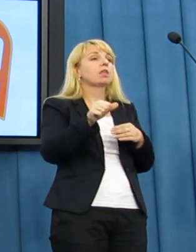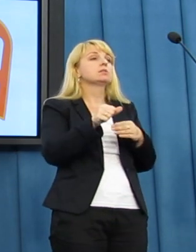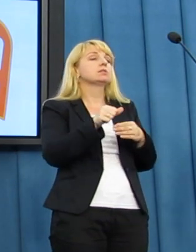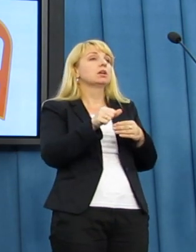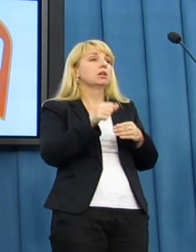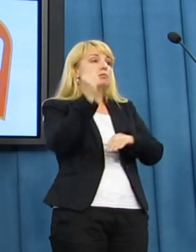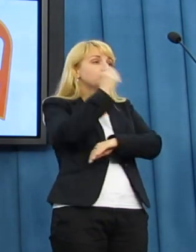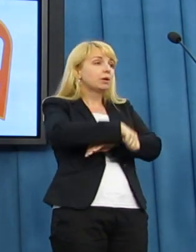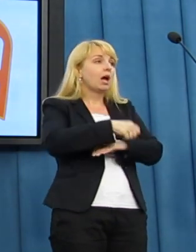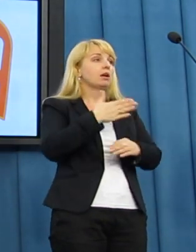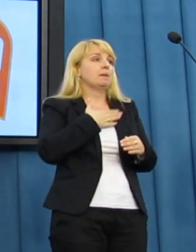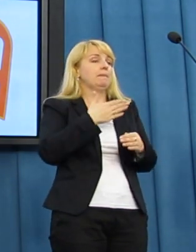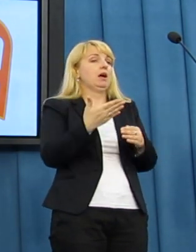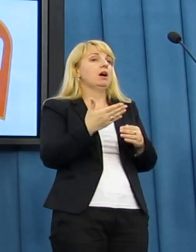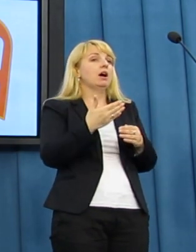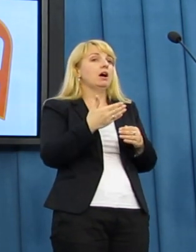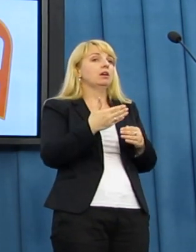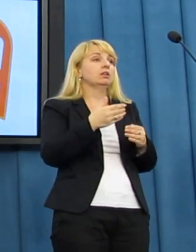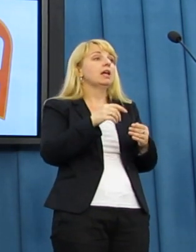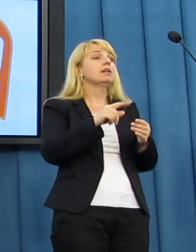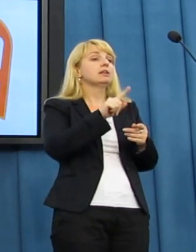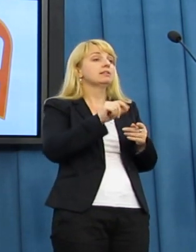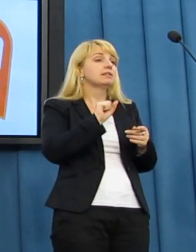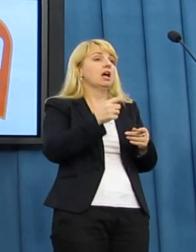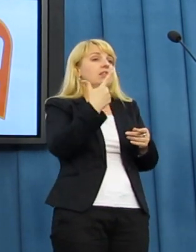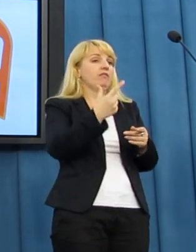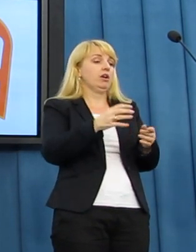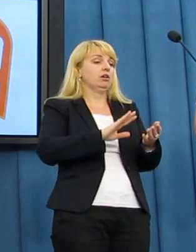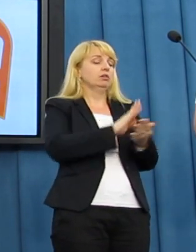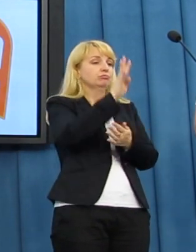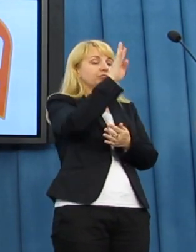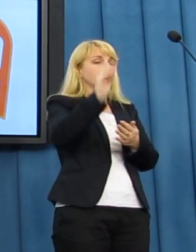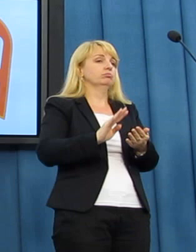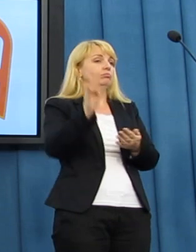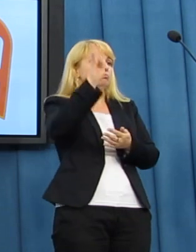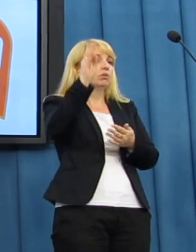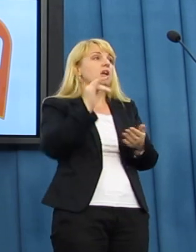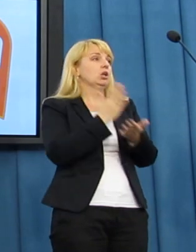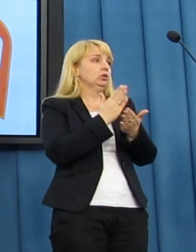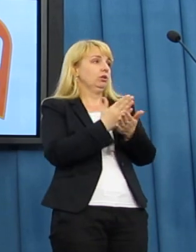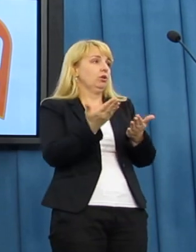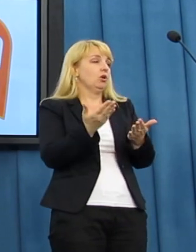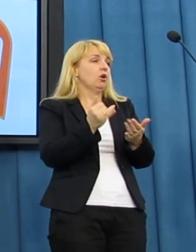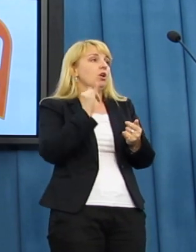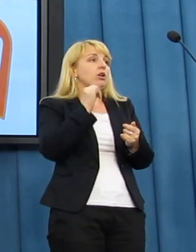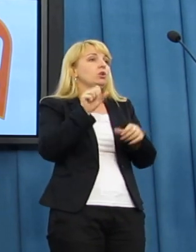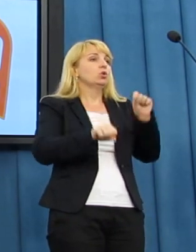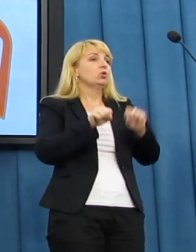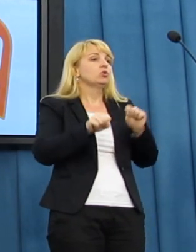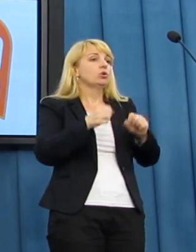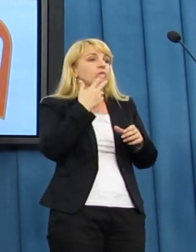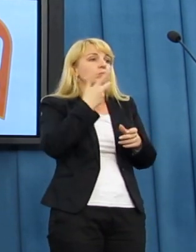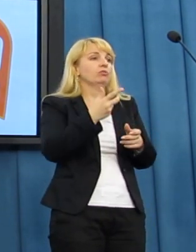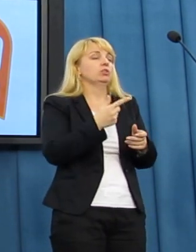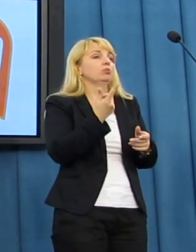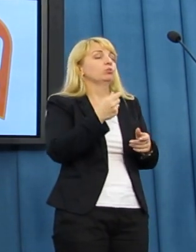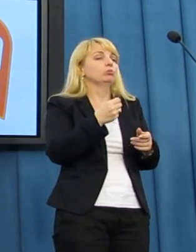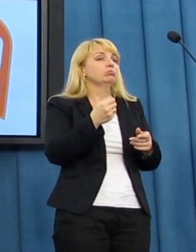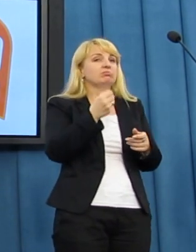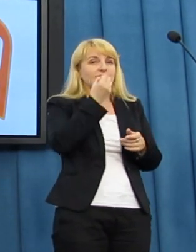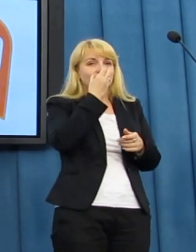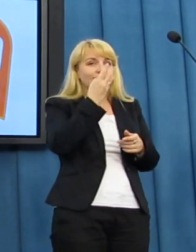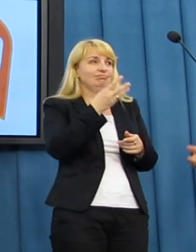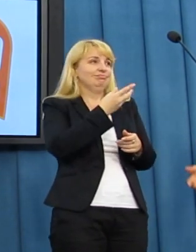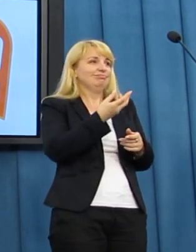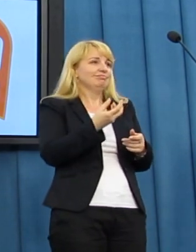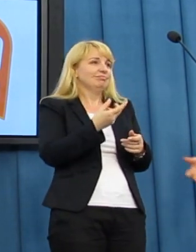i mówiła, że ona się modli. On medytuje, pali sobie skręta, po czym medytuje. Sąd wyśmiał go, powiedział, że jest nierobem, nic w ogóle nie robisz w życiu, weź